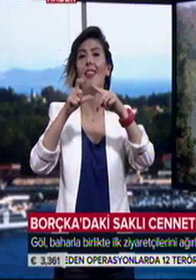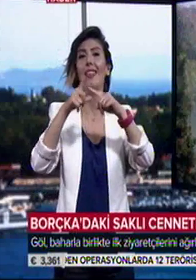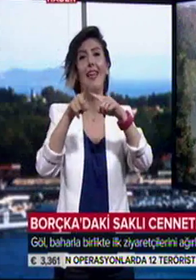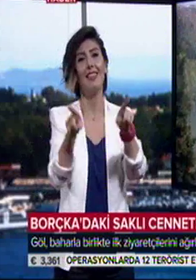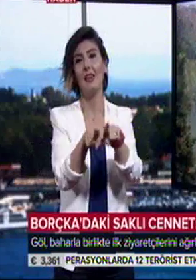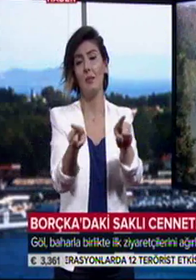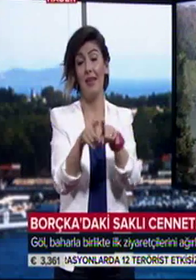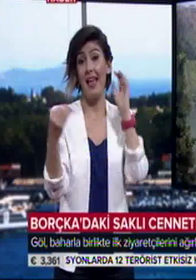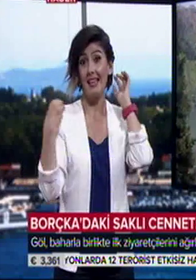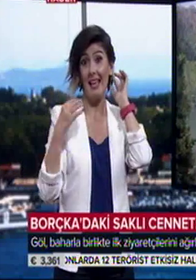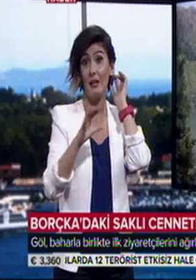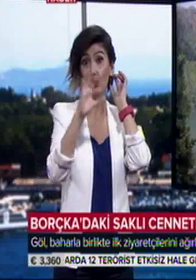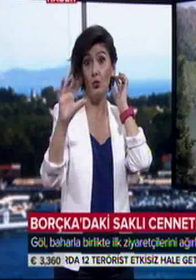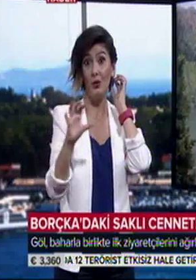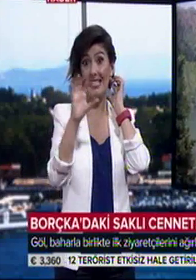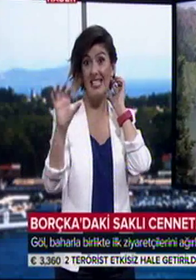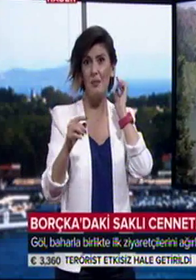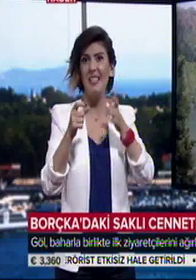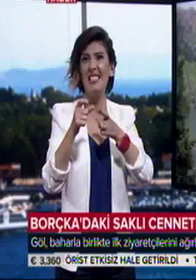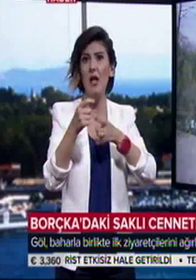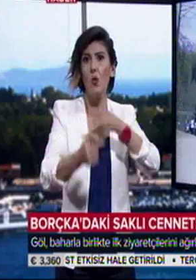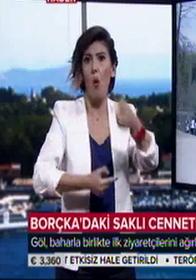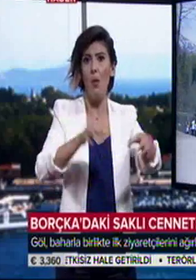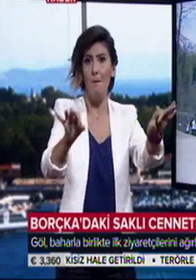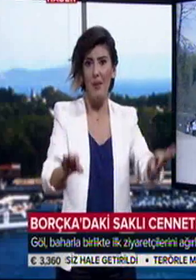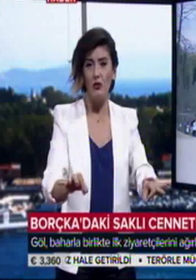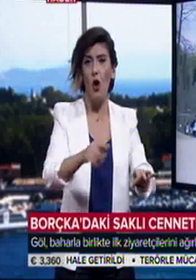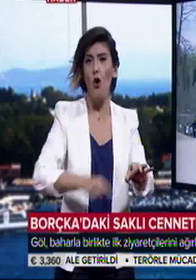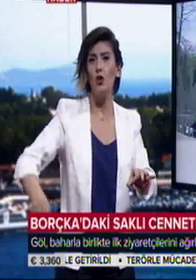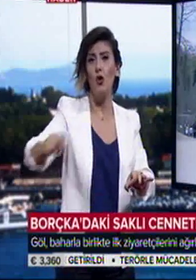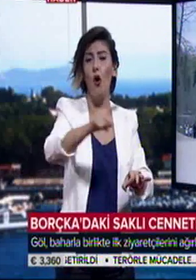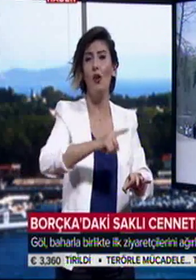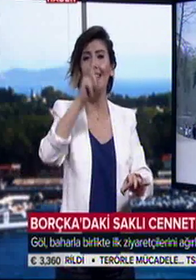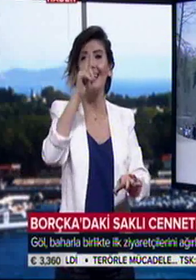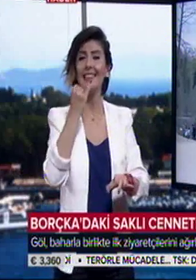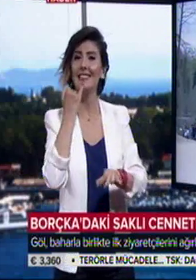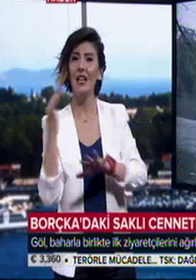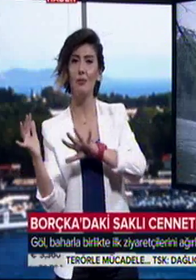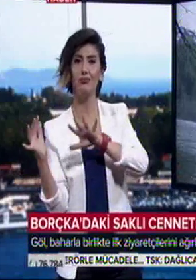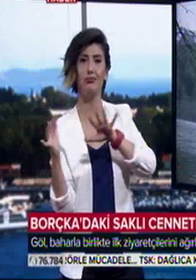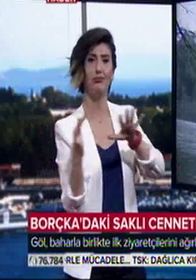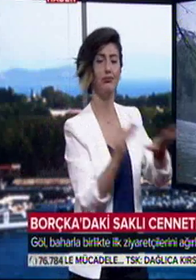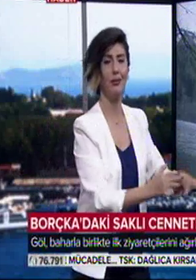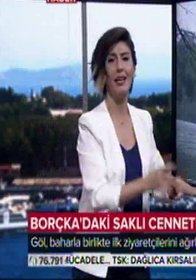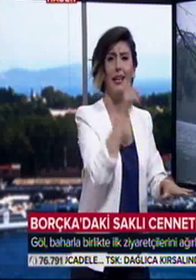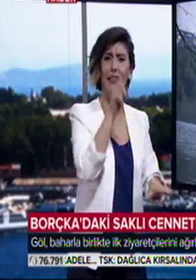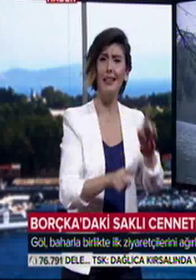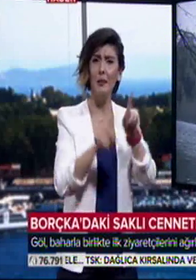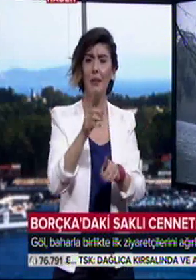Yeni turizm sezonunun başlamasıyla birlikte göl de ilk ziyaretçilerini ağırladı. Kimi kayıkla rüya gibi bir